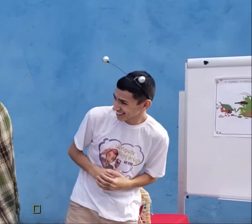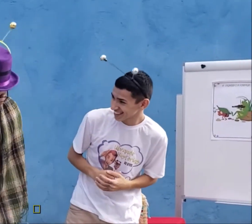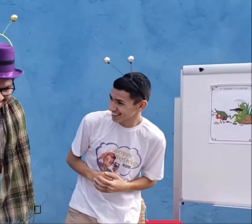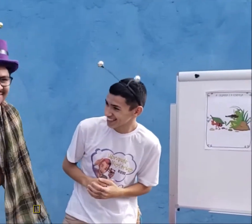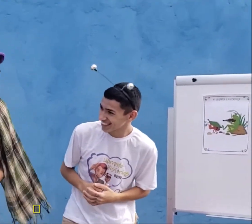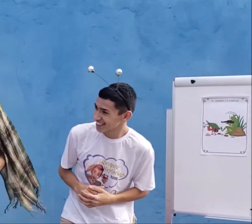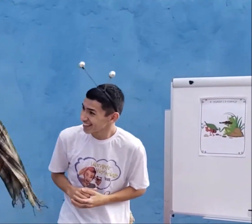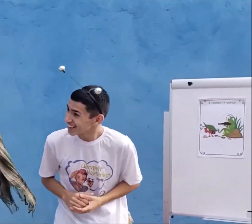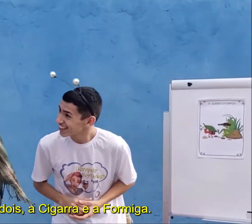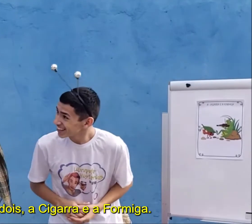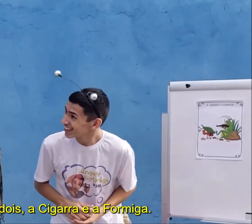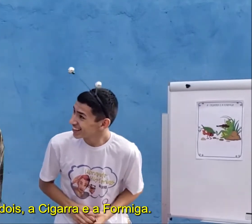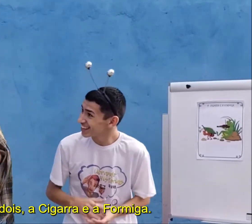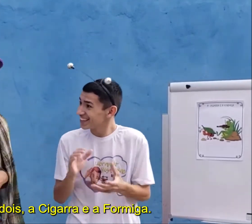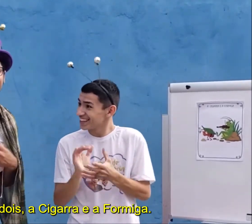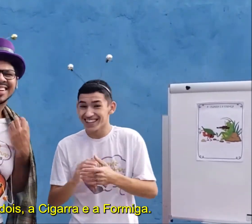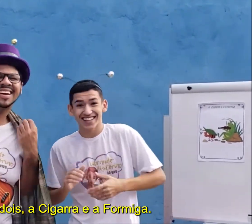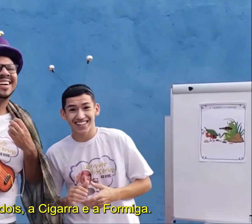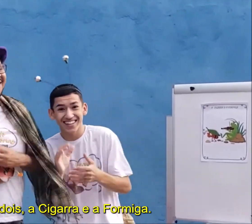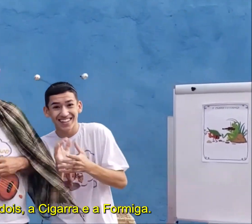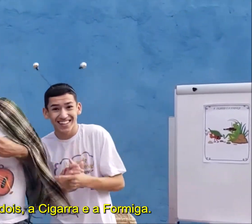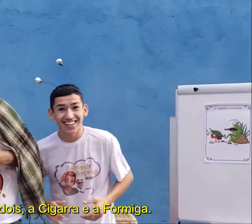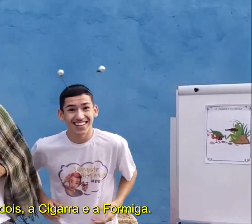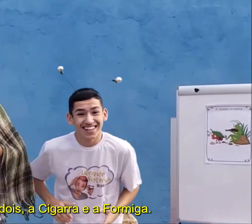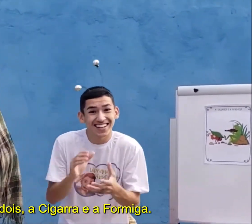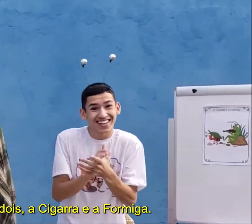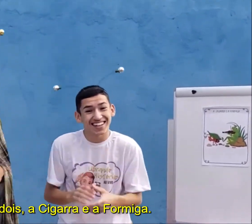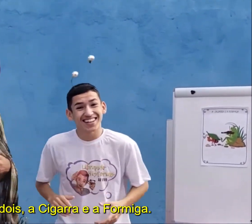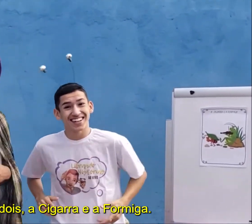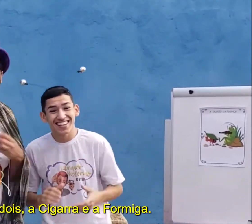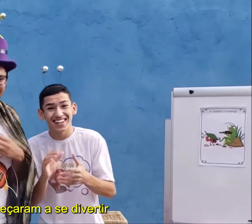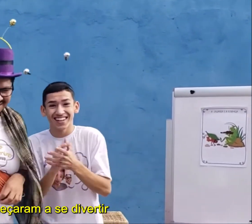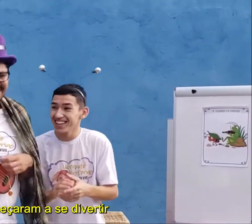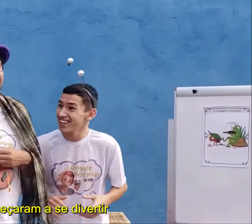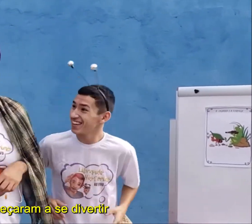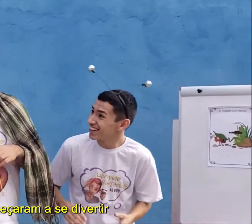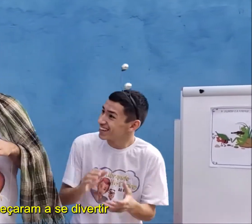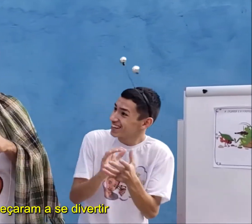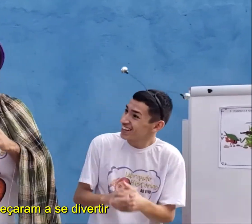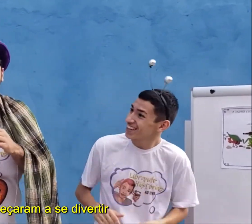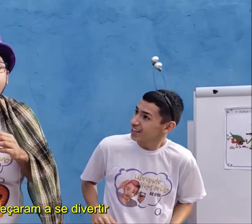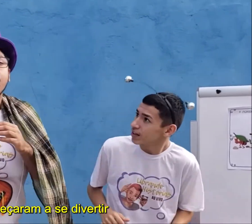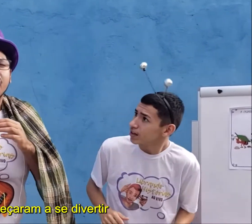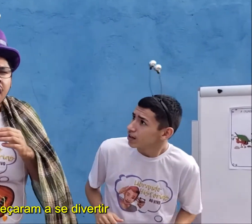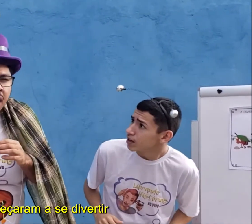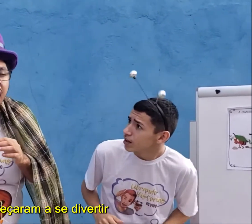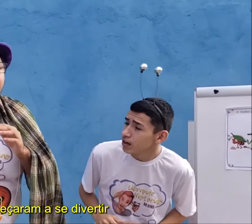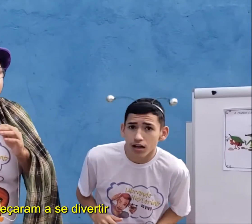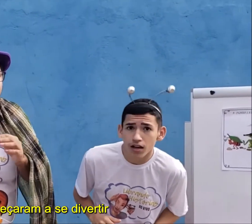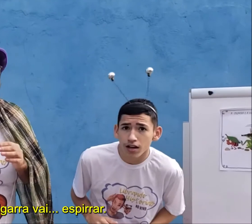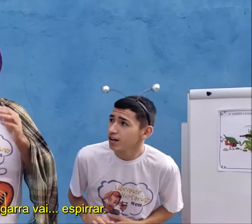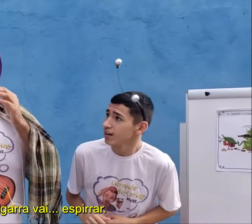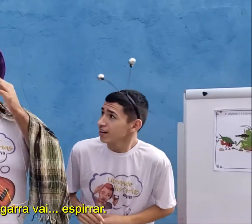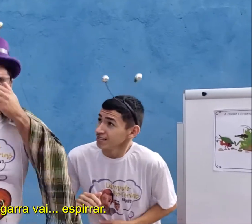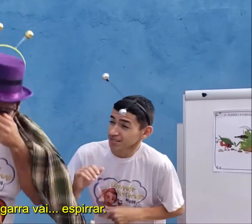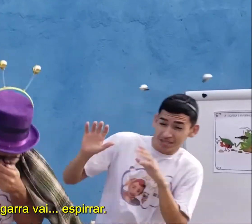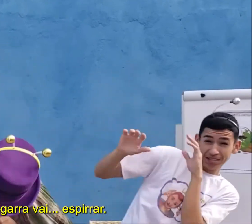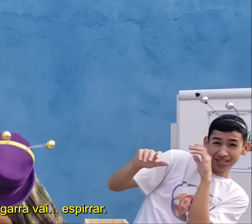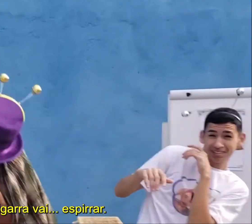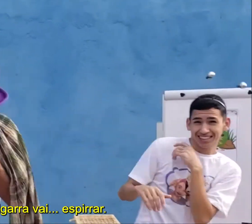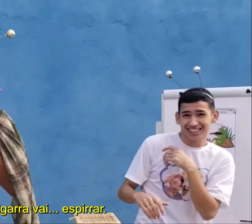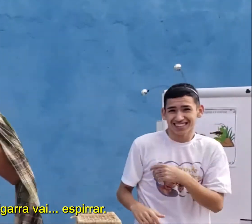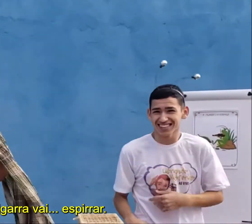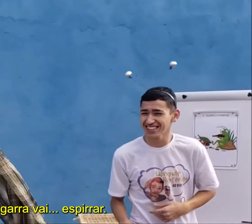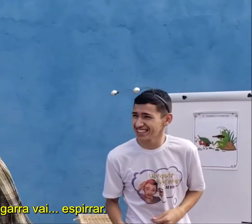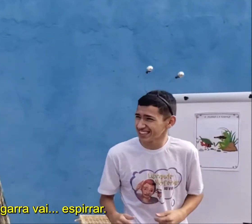invisível e levanta-se. E aí foram os dois, a cigarra e a formiga, e começaram a se divertir. E a cigarra